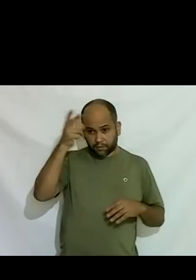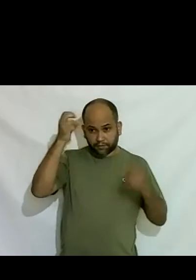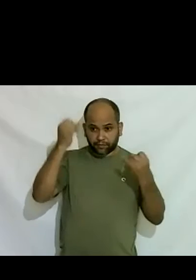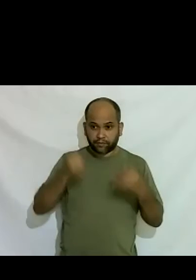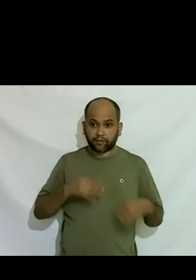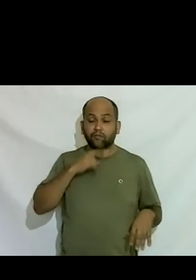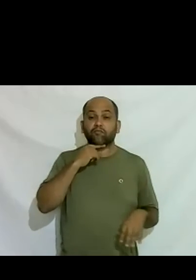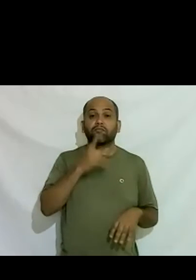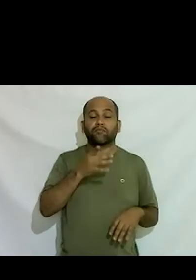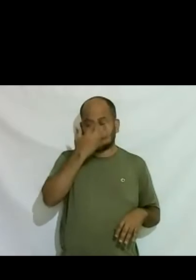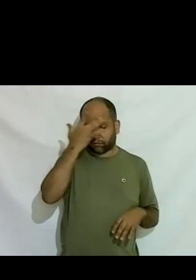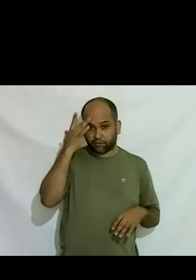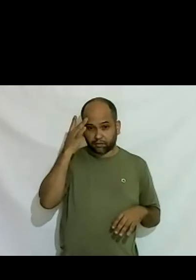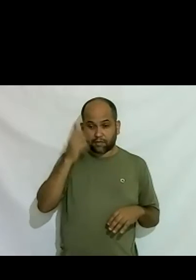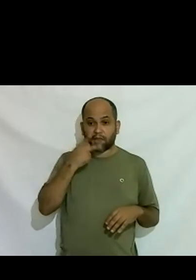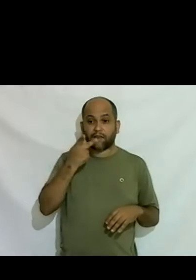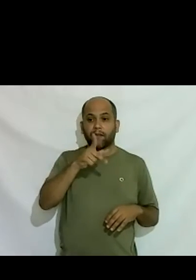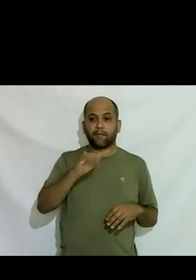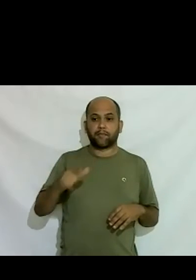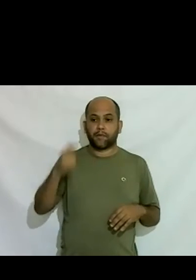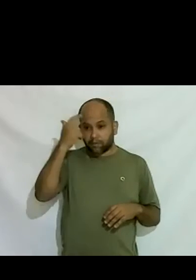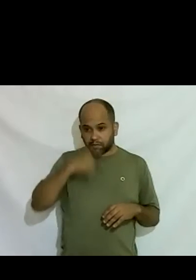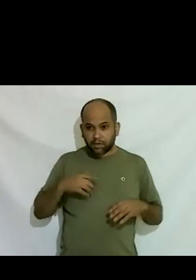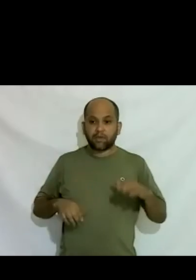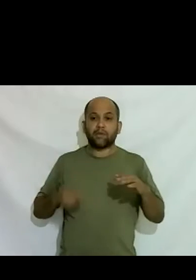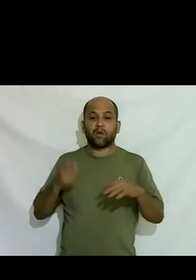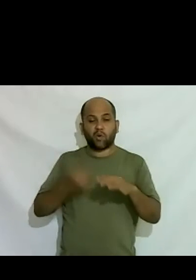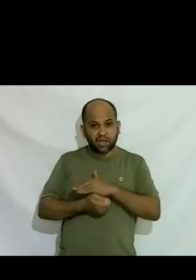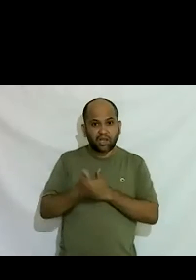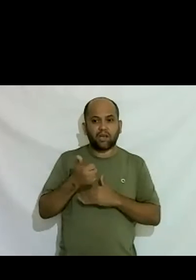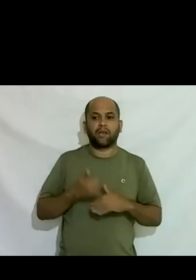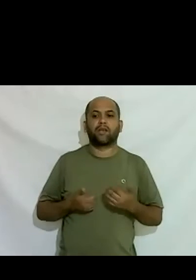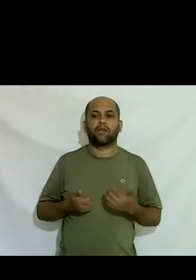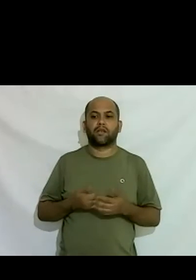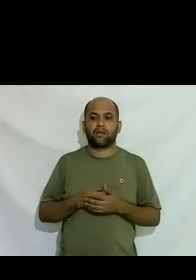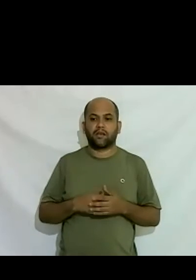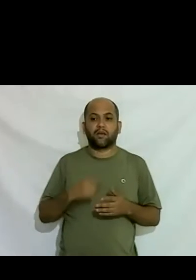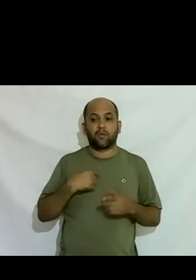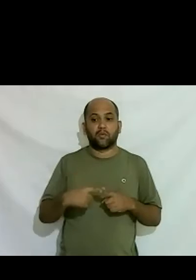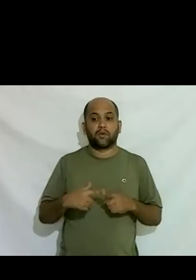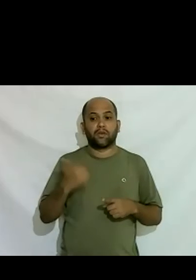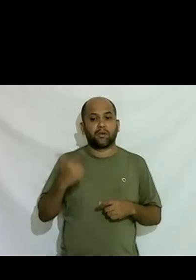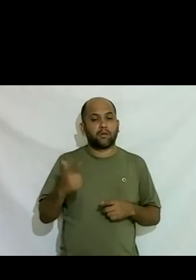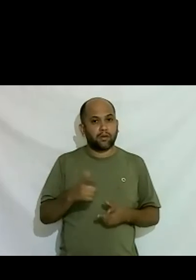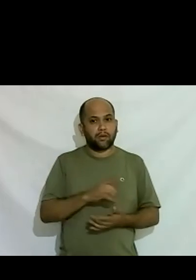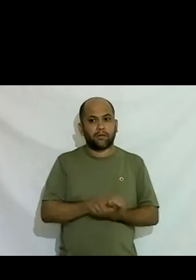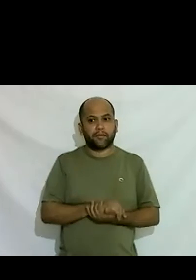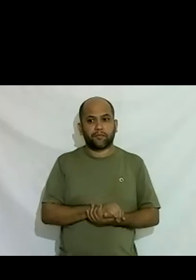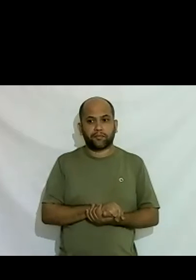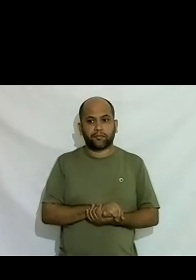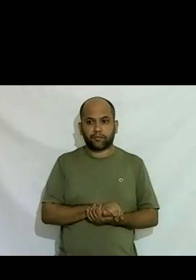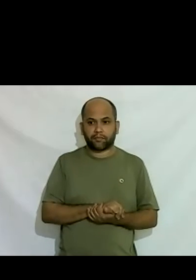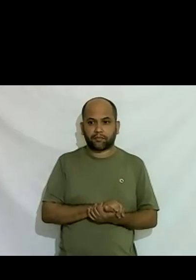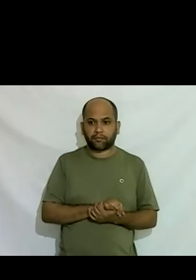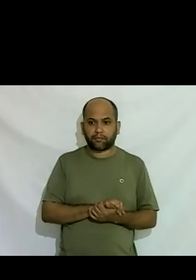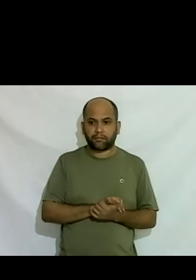encontrem uma pessoa que fale mal de mim que eu enganei que eu passei a pena que eu fui desonesta coisa assim que eu não tenho e pago um